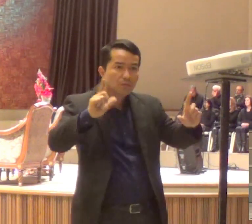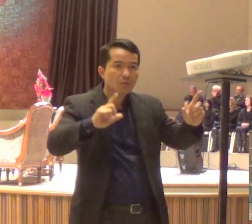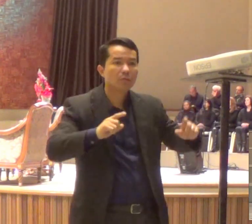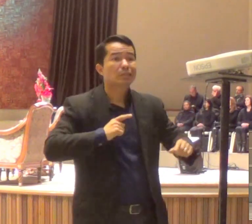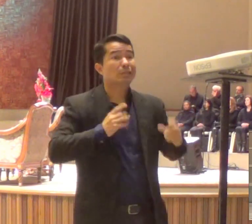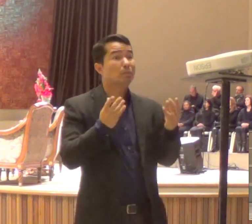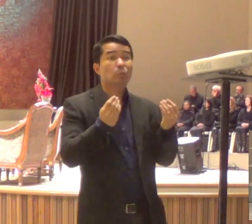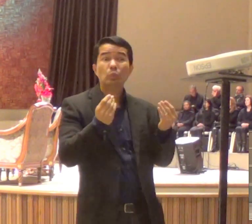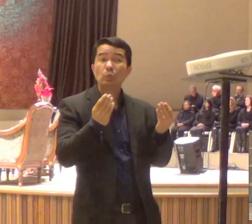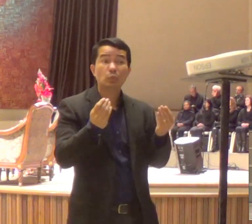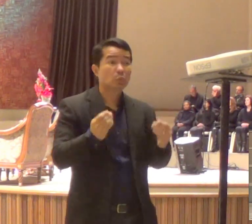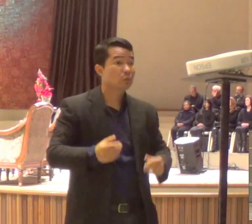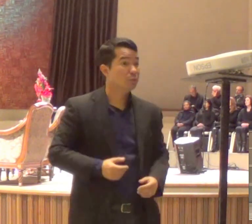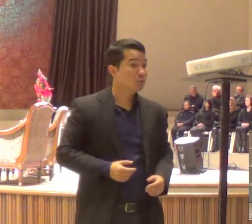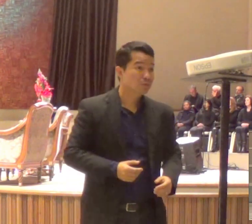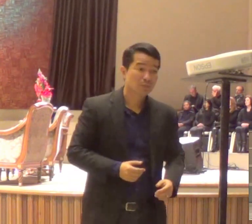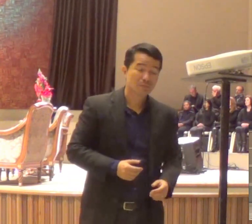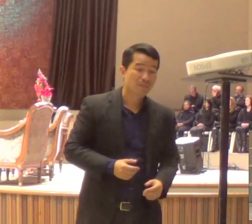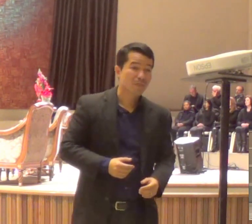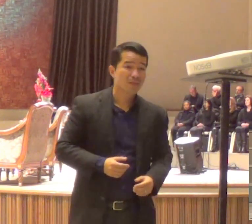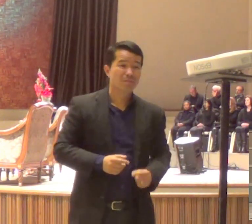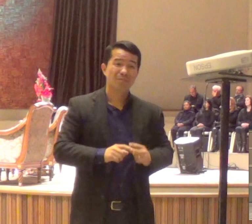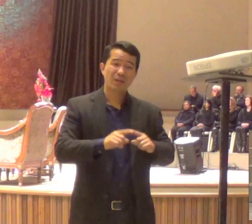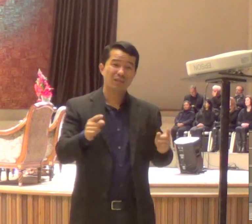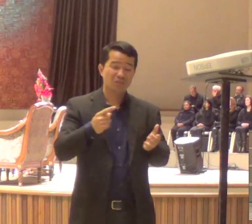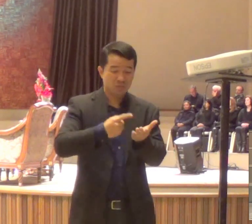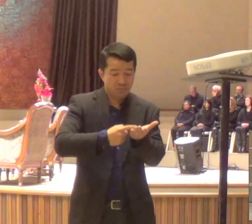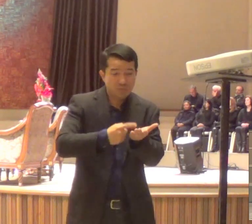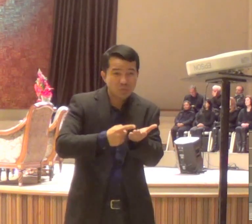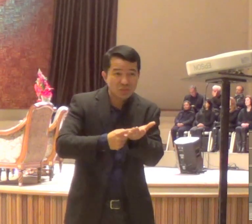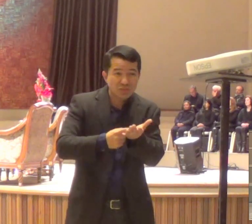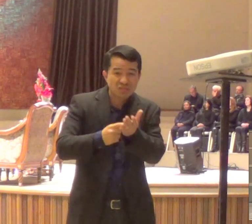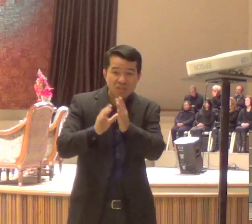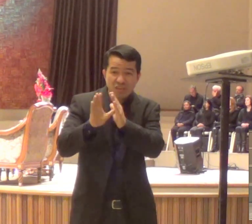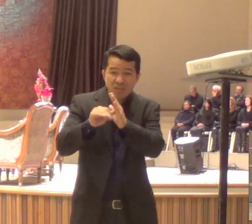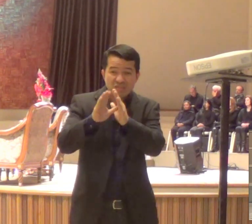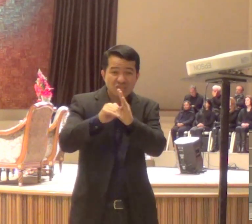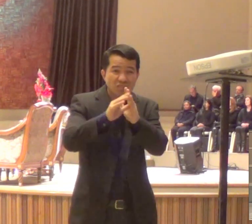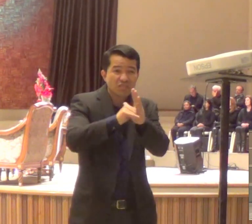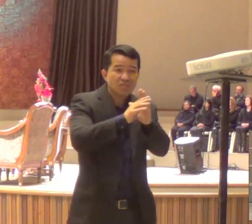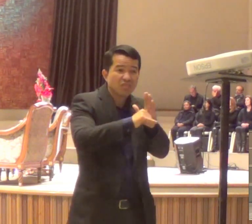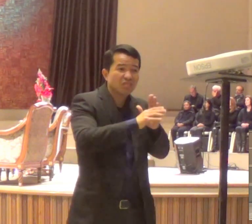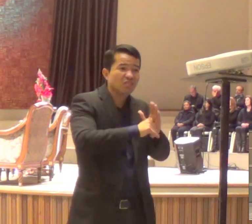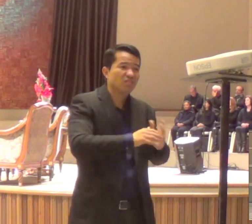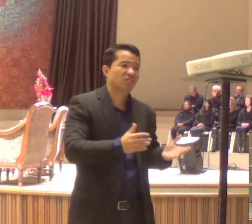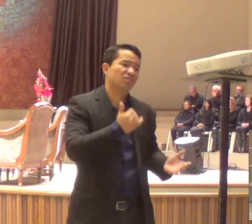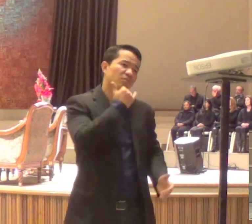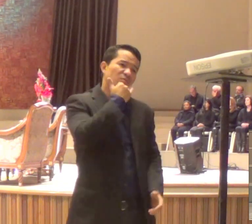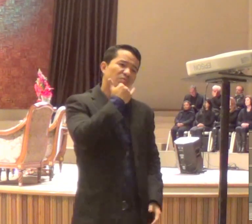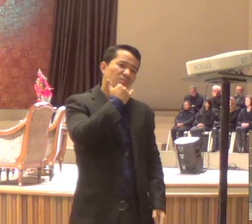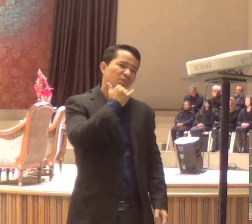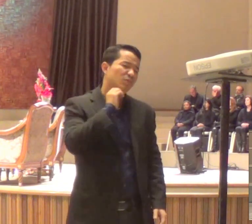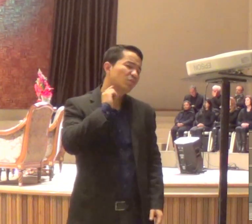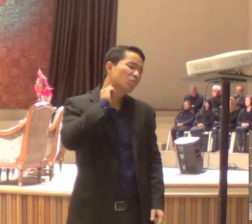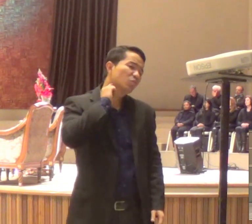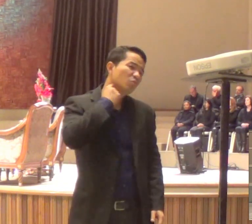Mas, são acordos sórdidos. E, não importa quais sejam as razões que nos envolvam nos acordos